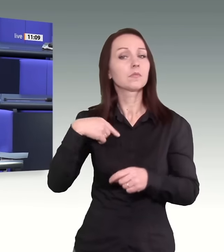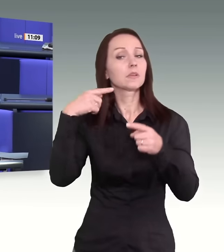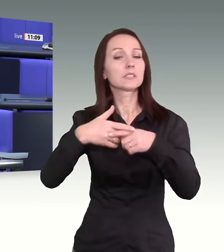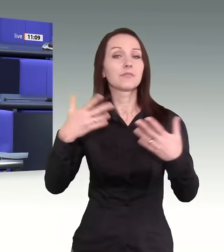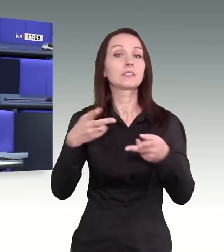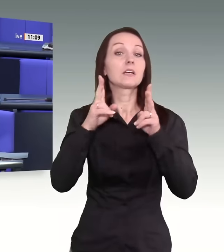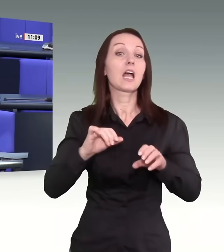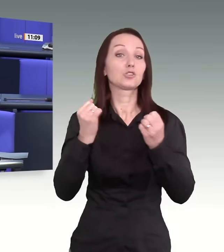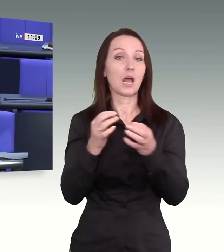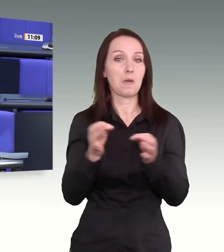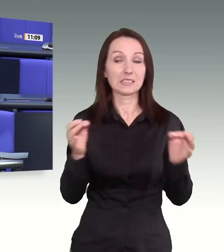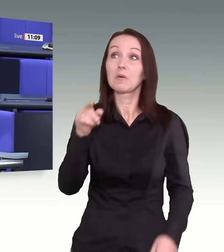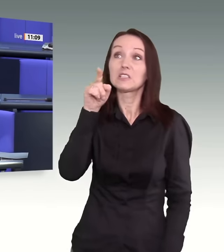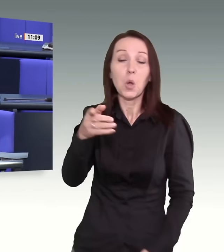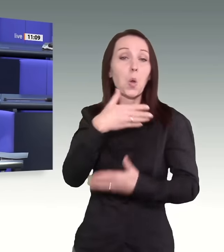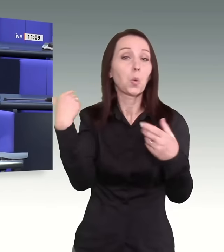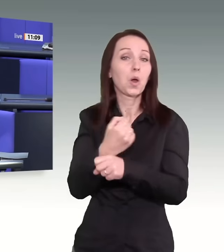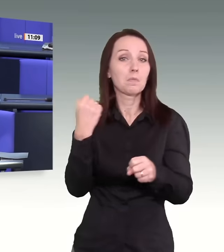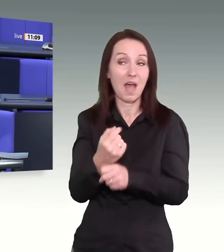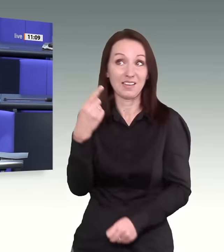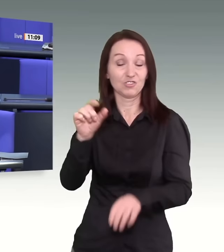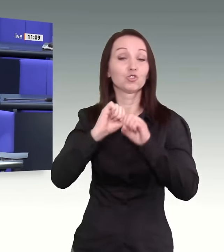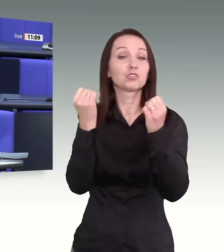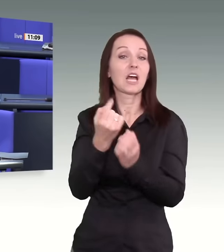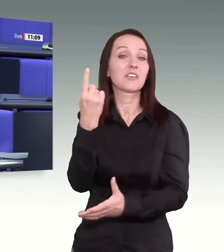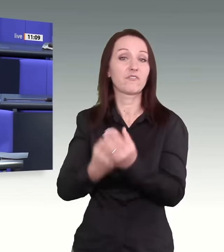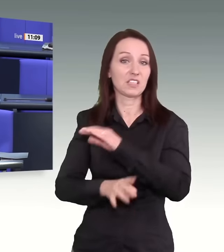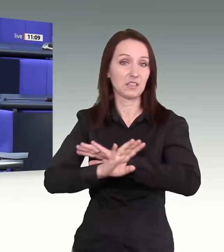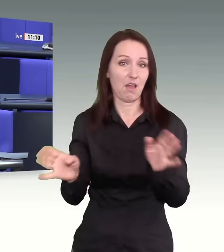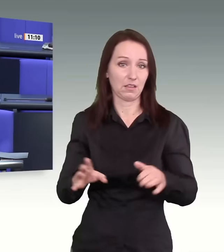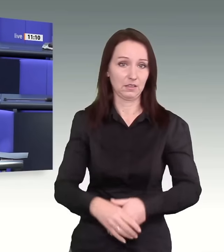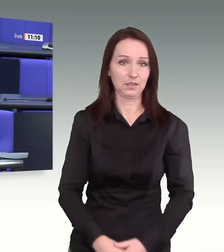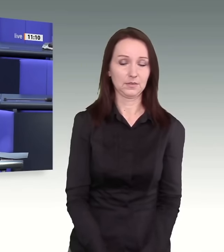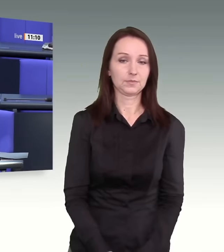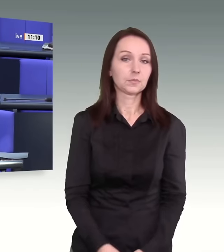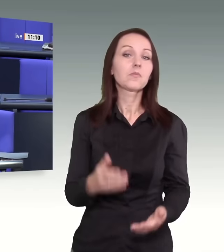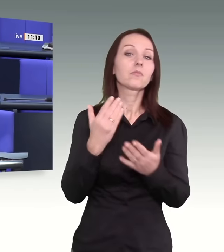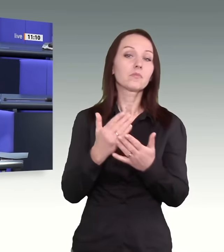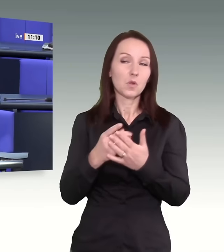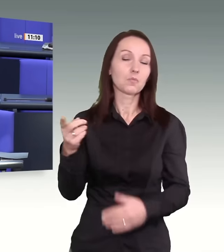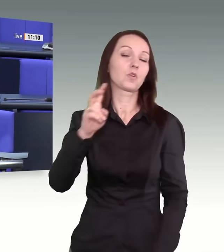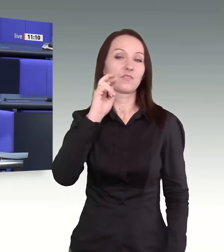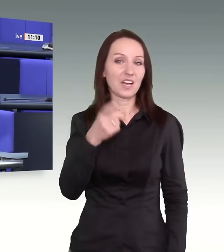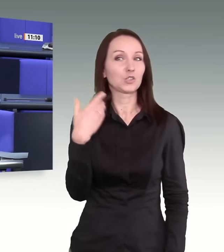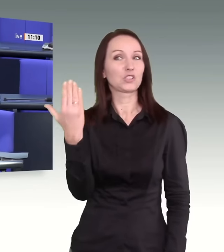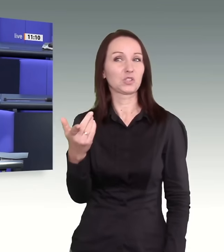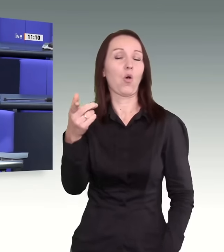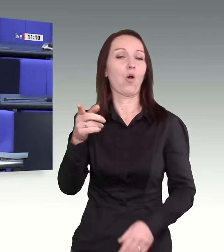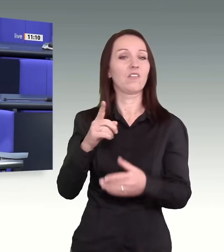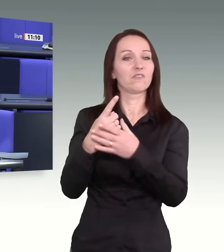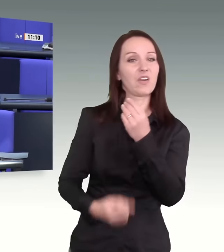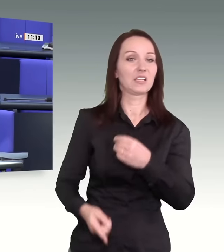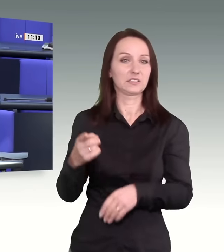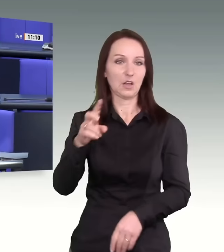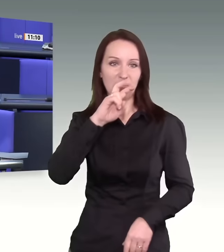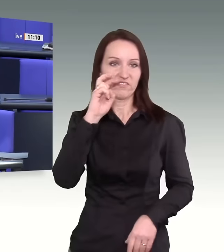Maßnahmen, die Sie nicht durchsetzen. Das ist Staatsversagen. Deswegen versuchen Sie auch mit dieser Schmierenkomödie